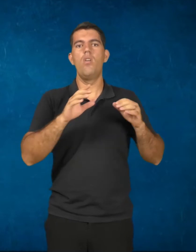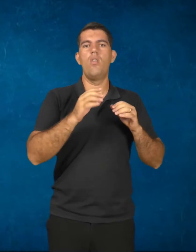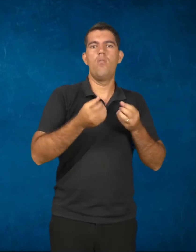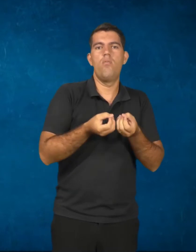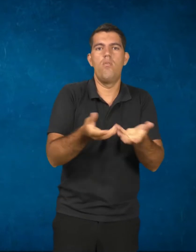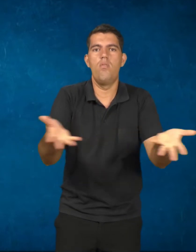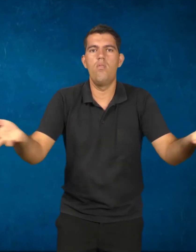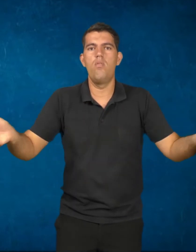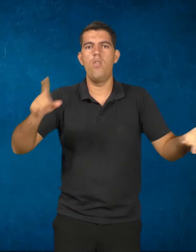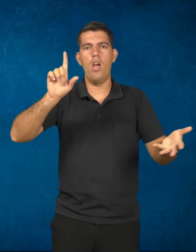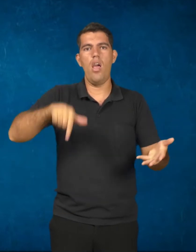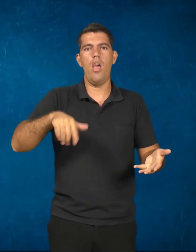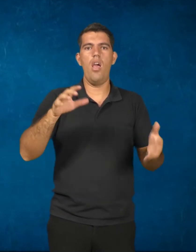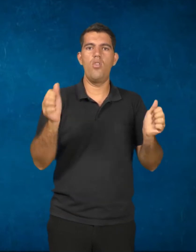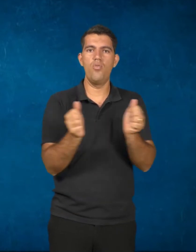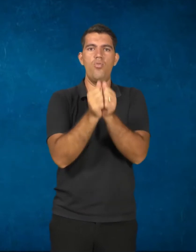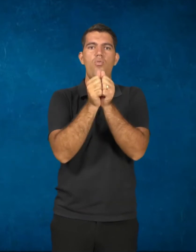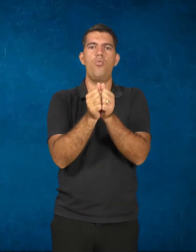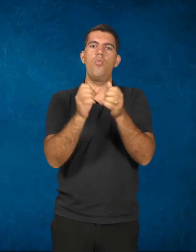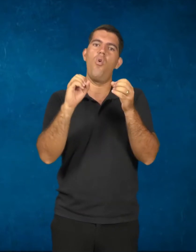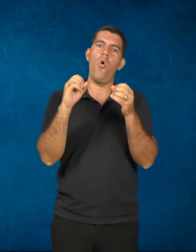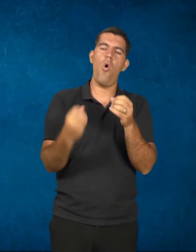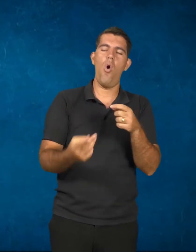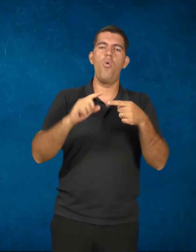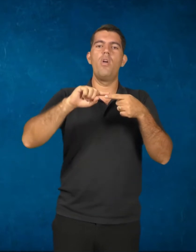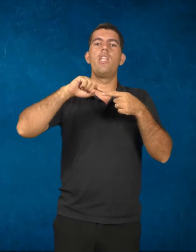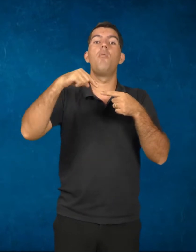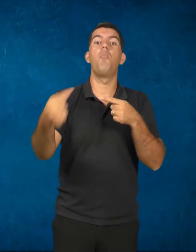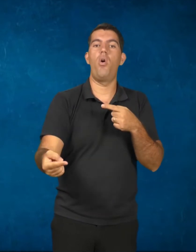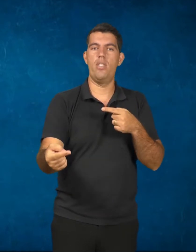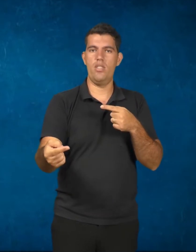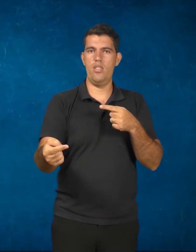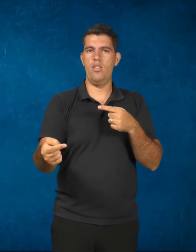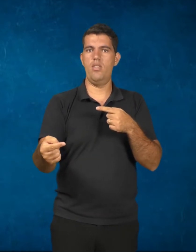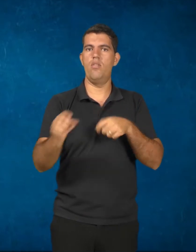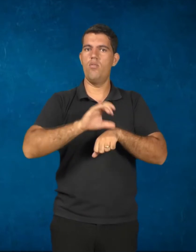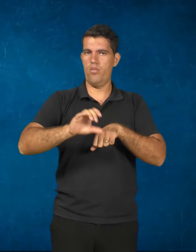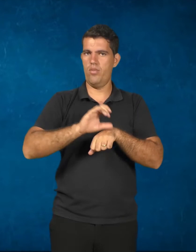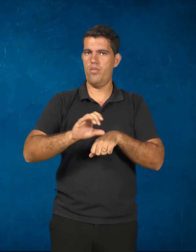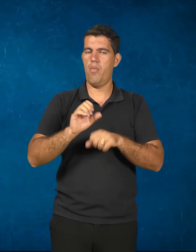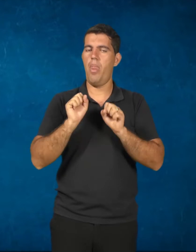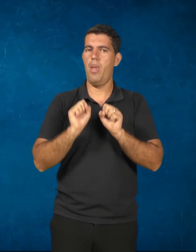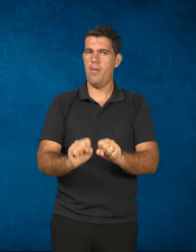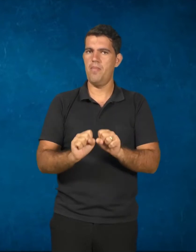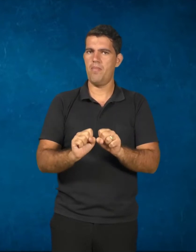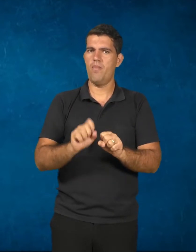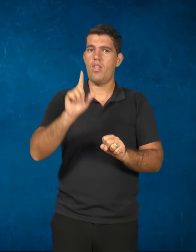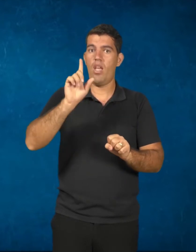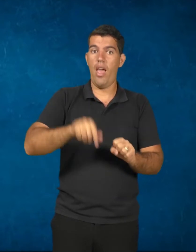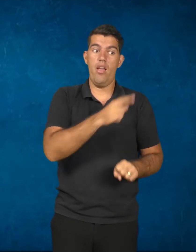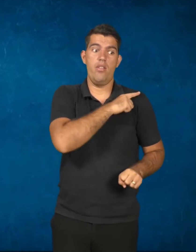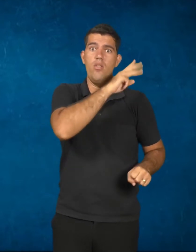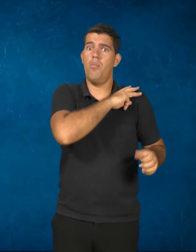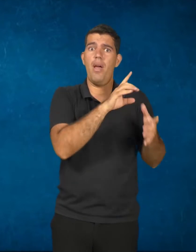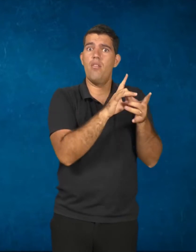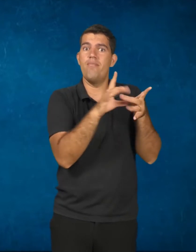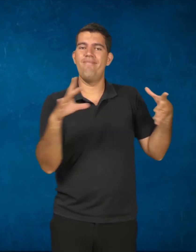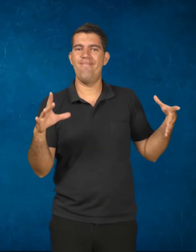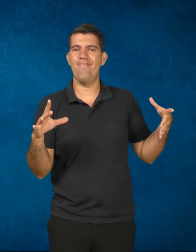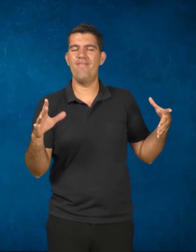forma concomitante ou sequencial. Então, ela já diz que ele é independente do ensino médio. Então,